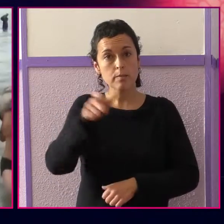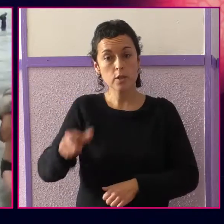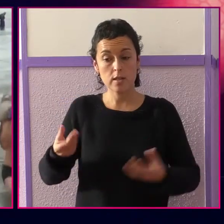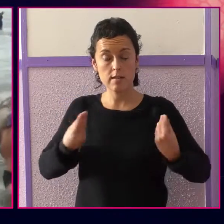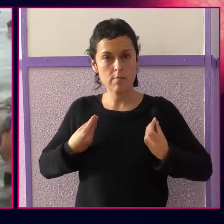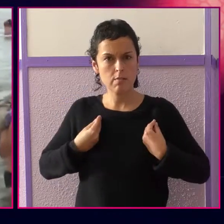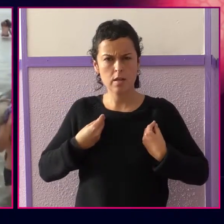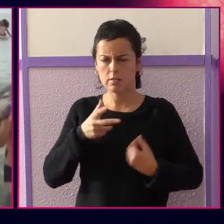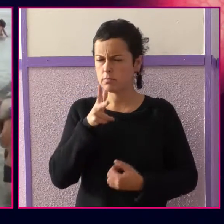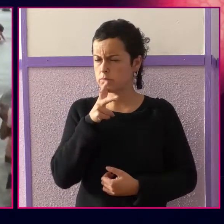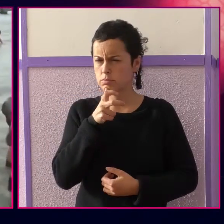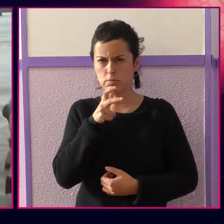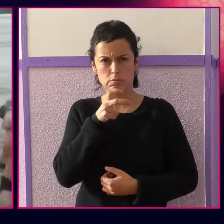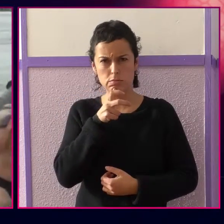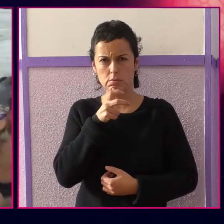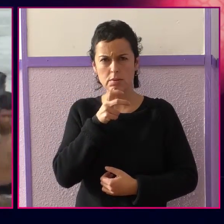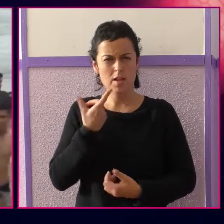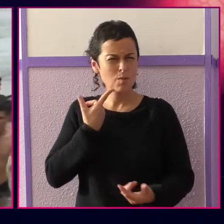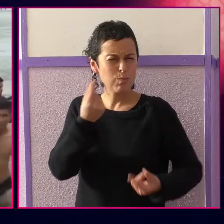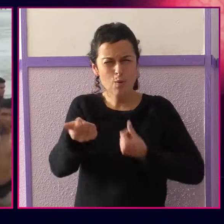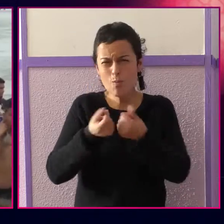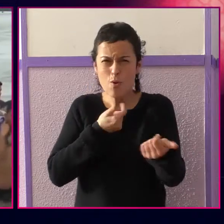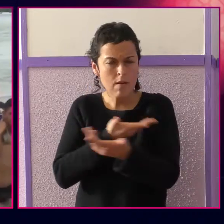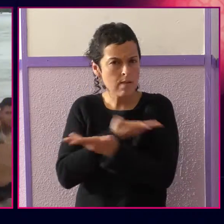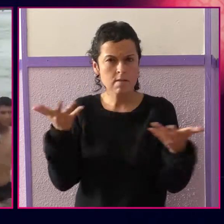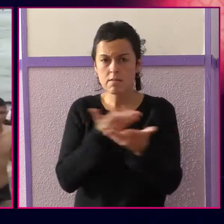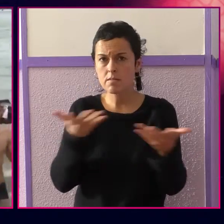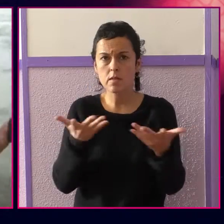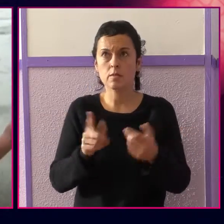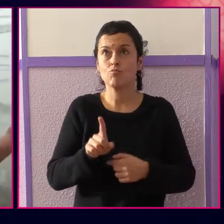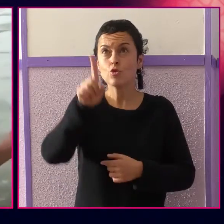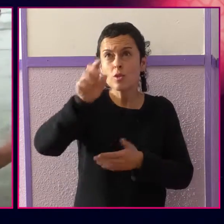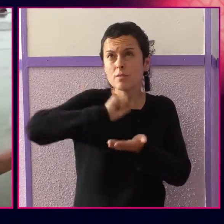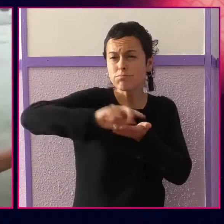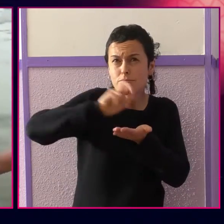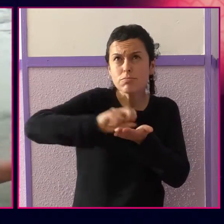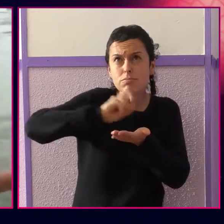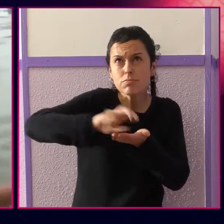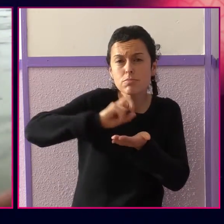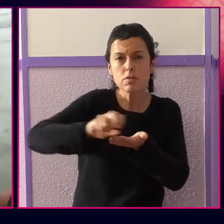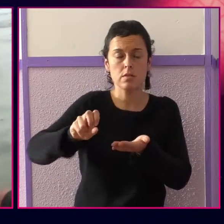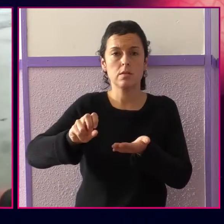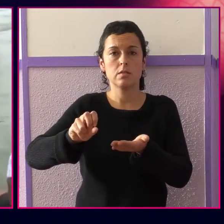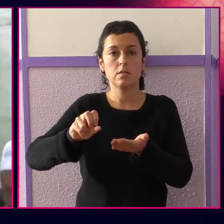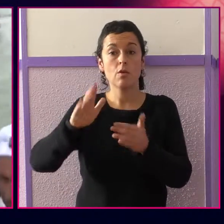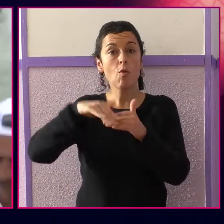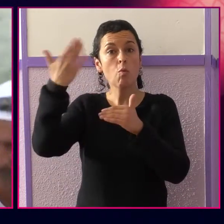el norte, sea un grito por la urgencia de salir de la pesadilla que es la vida para estas personas.